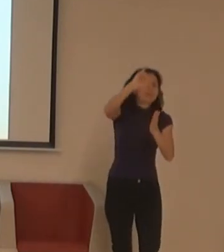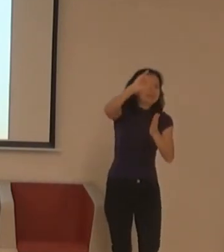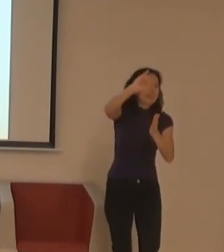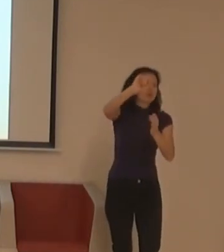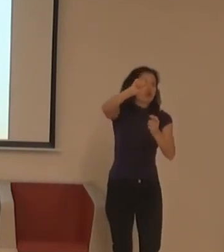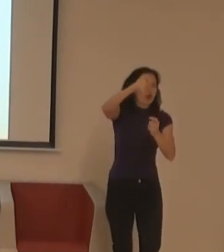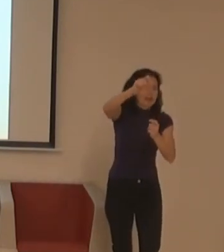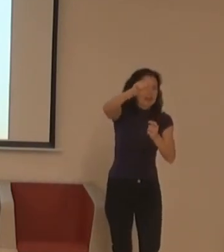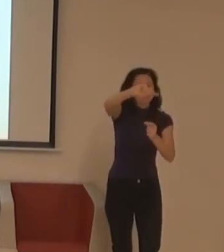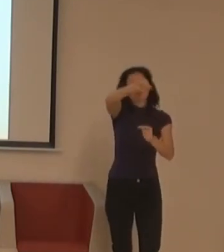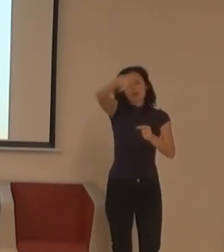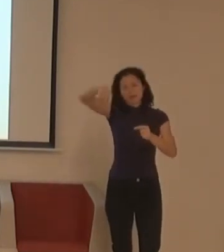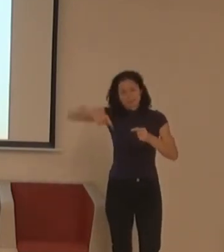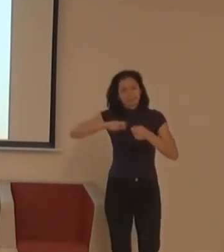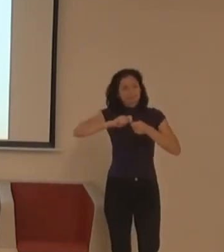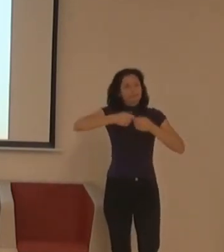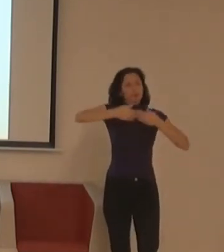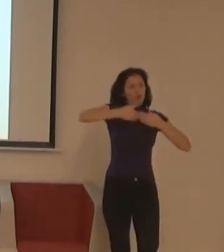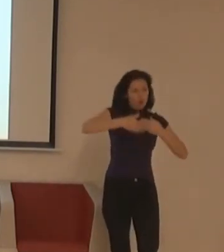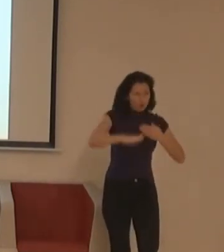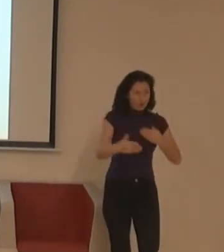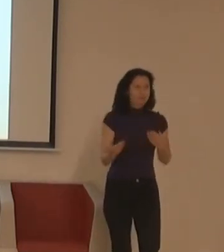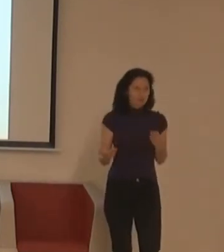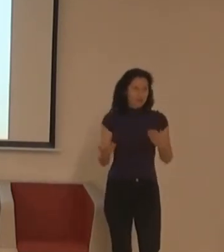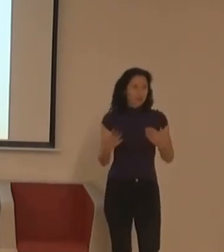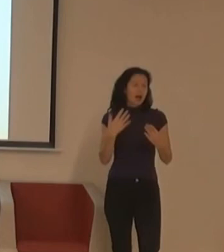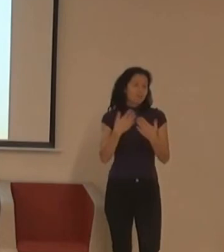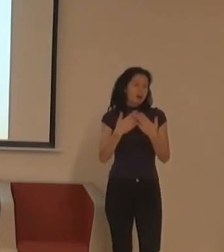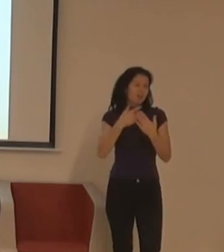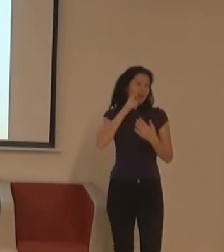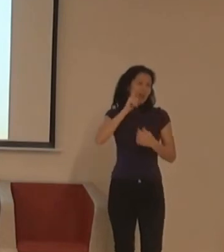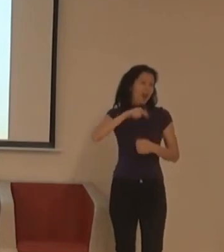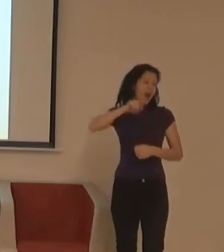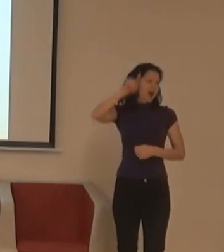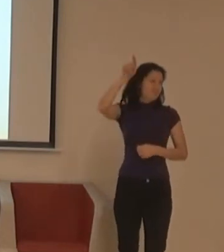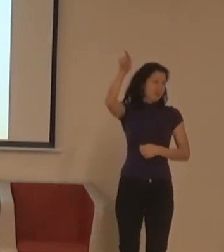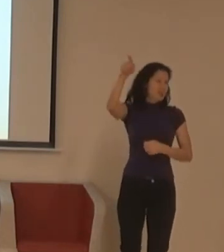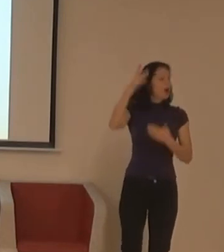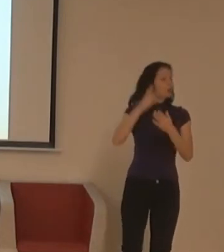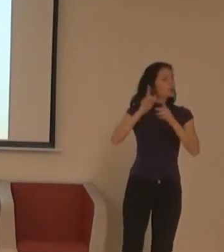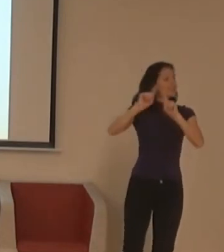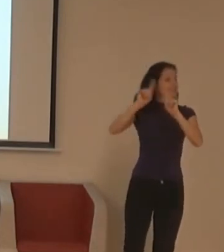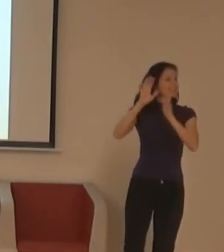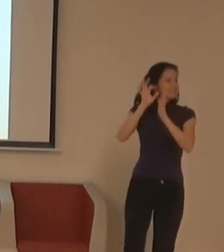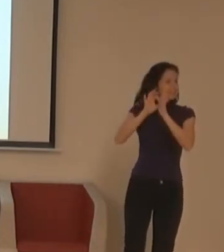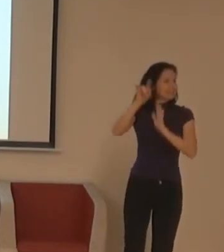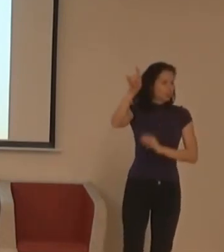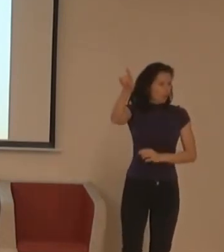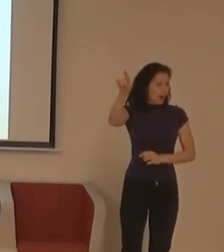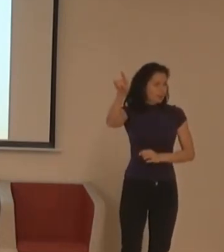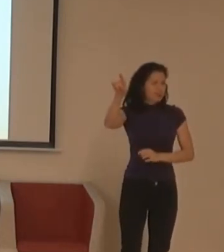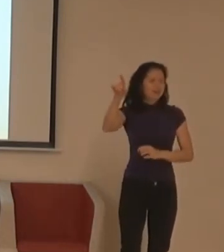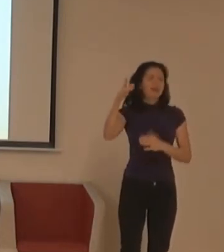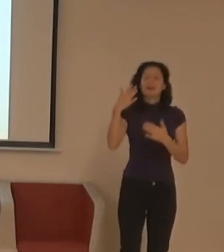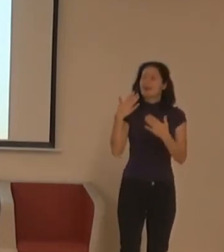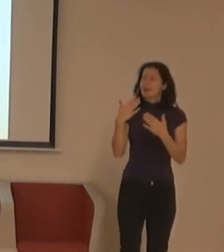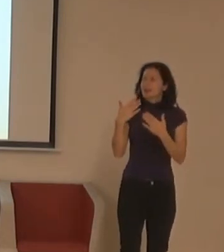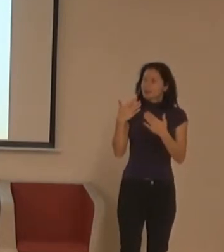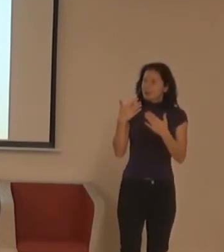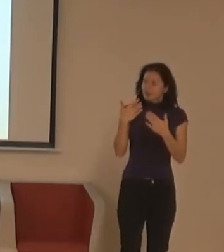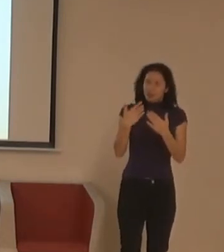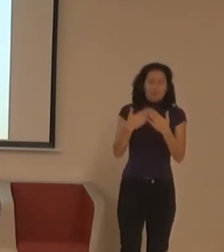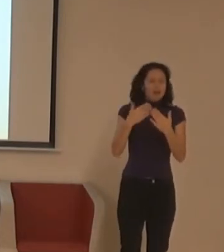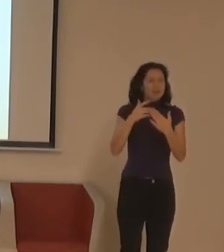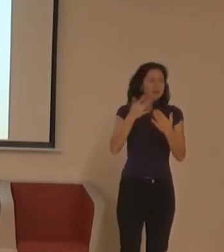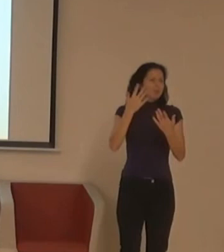door kind of girl, kde je nádherná, hrozně hezky oblačená holka, která má tady tu cedulku, sedí na